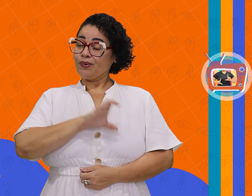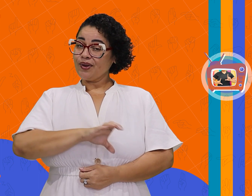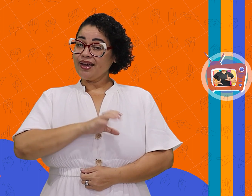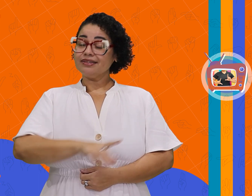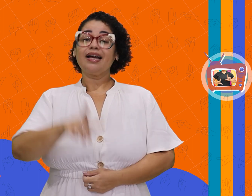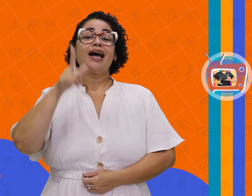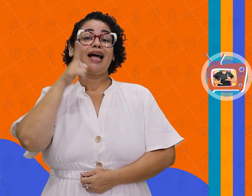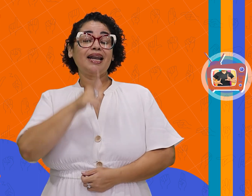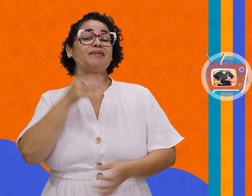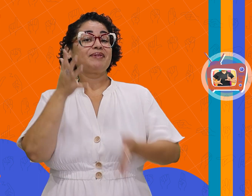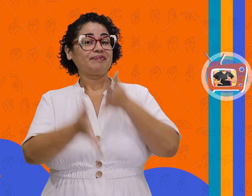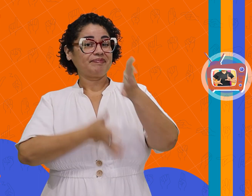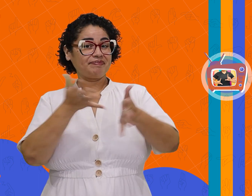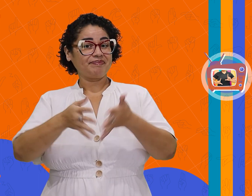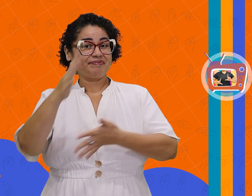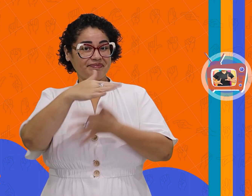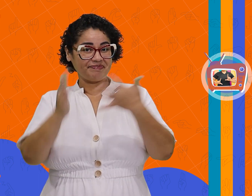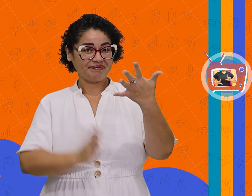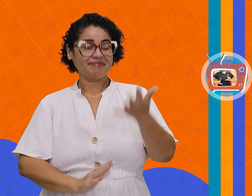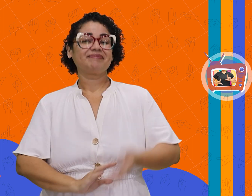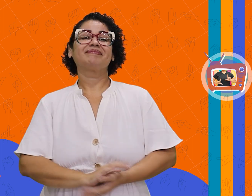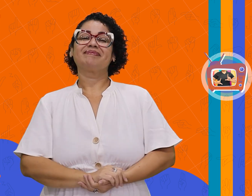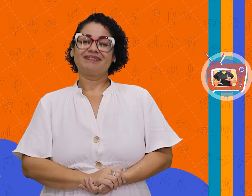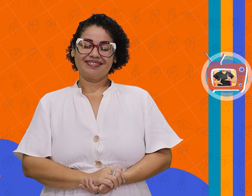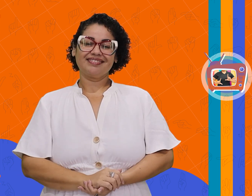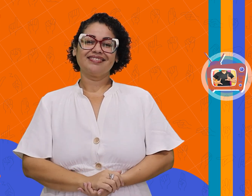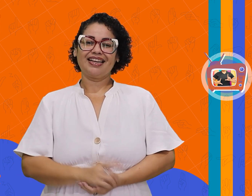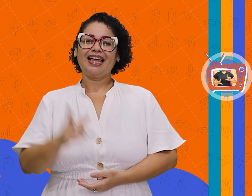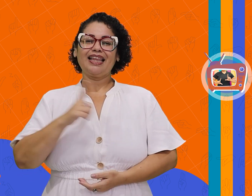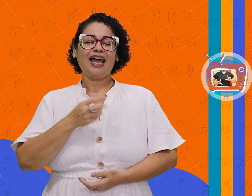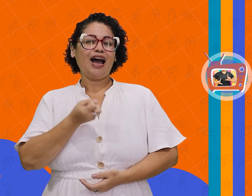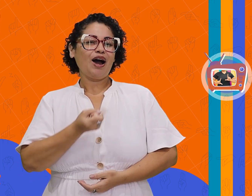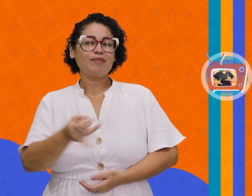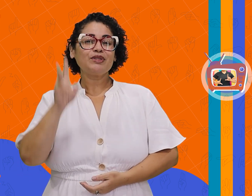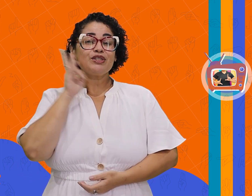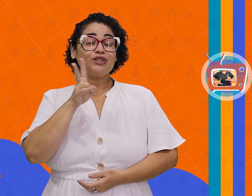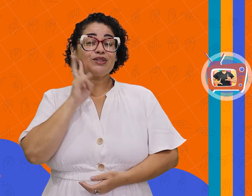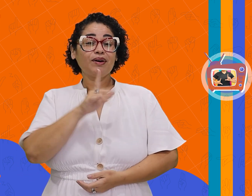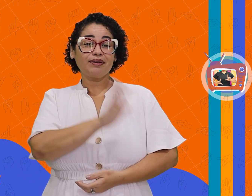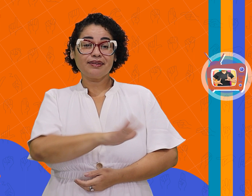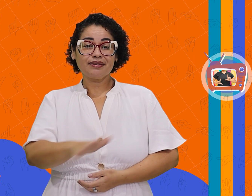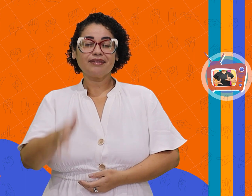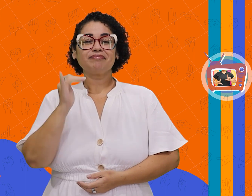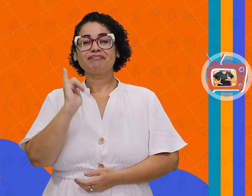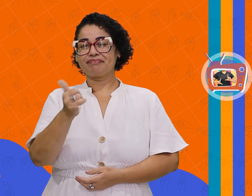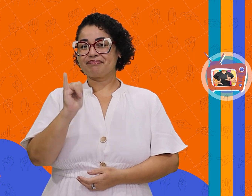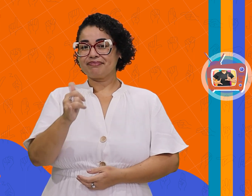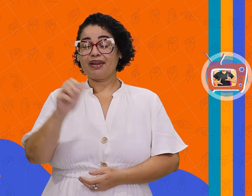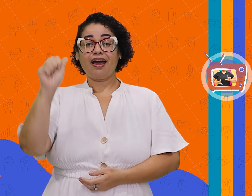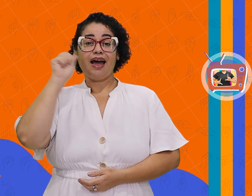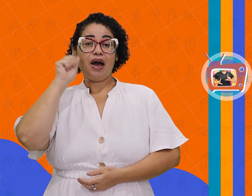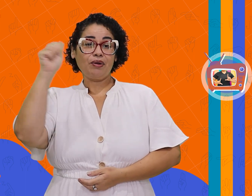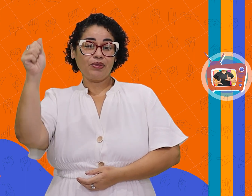quanto da língua brasileira de sinais. Serão algumas histórias infantis contadas por autores,